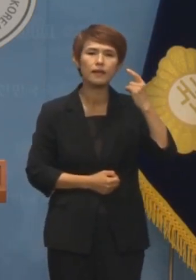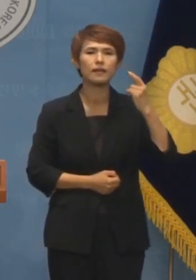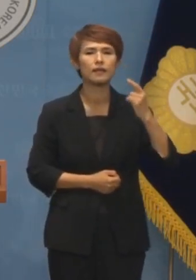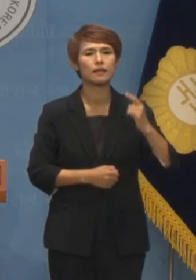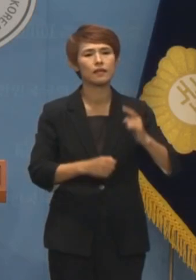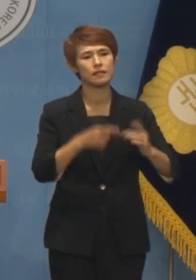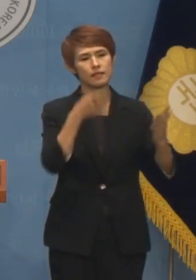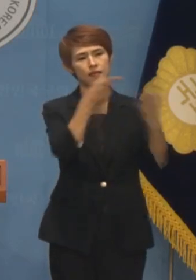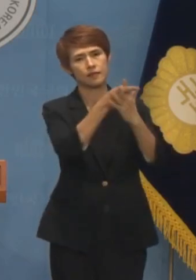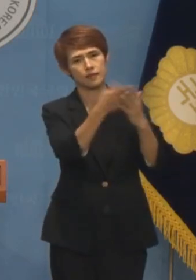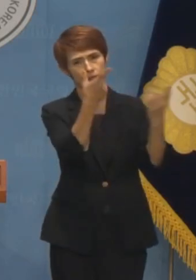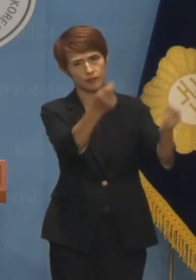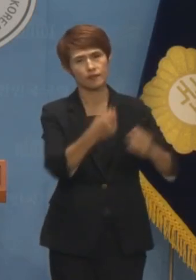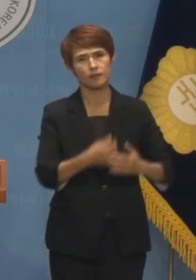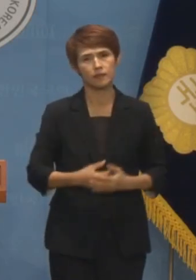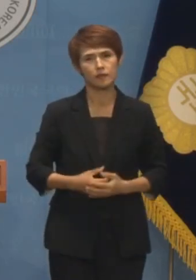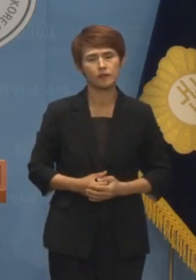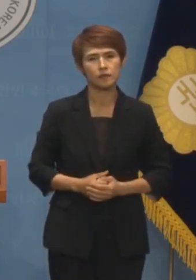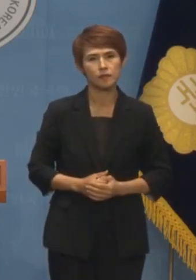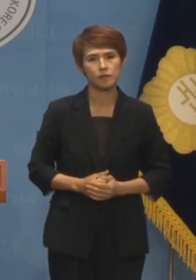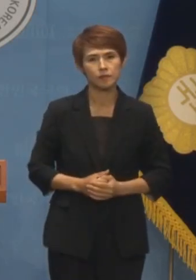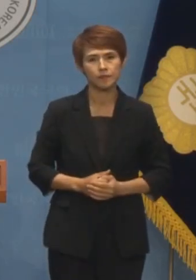민낯이 아닌가 싶습니다.